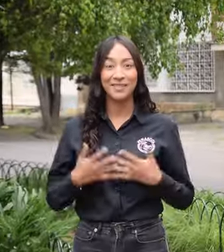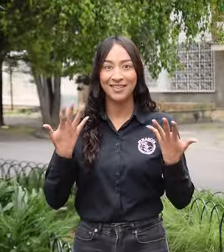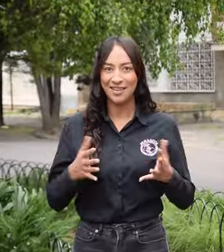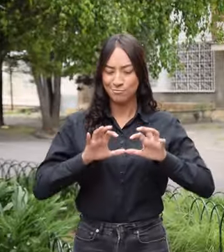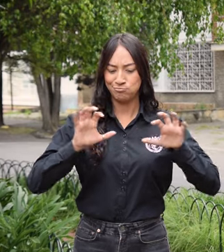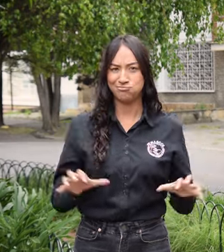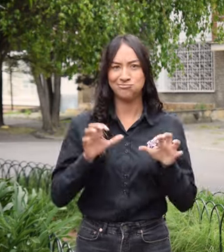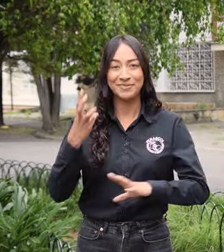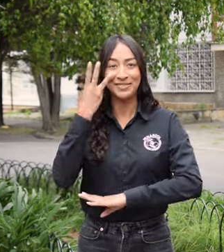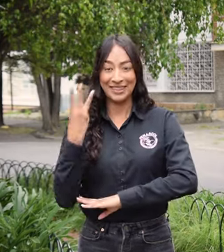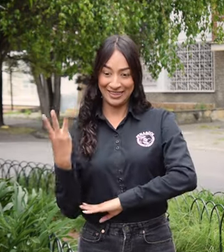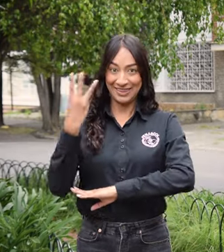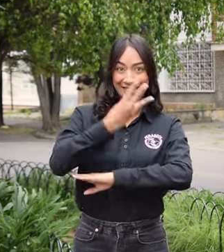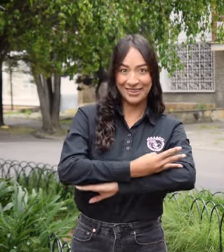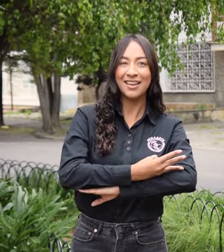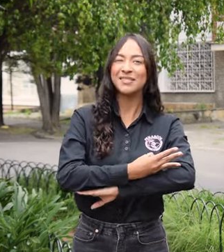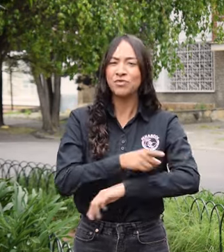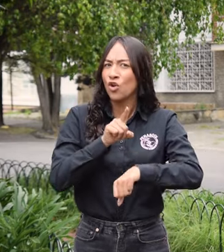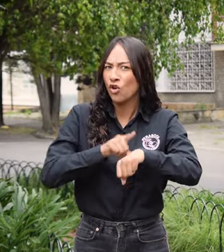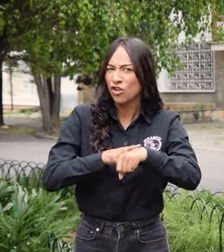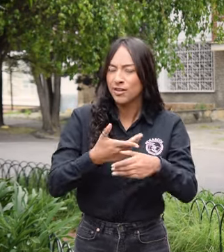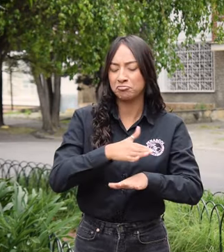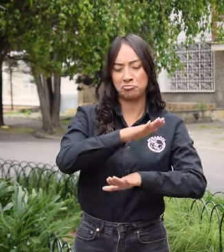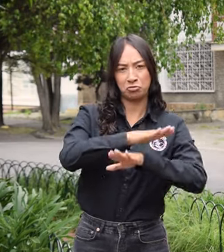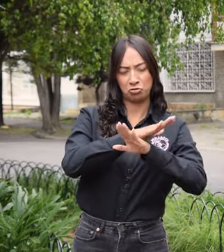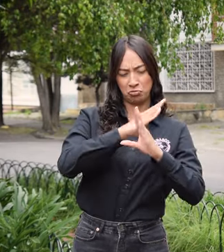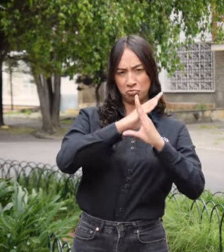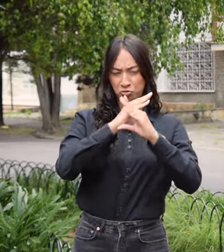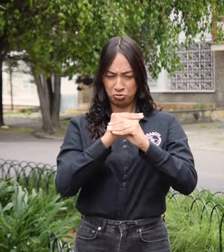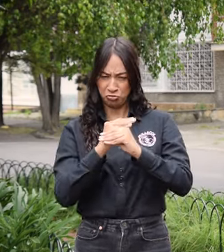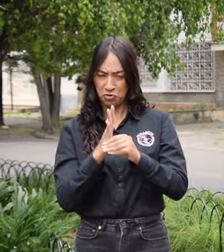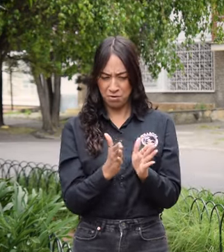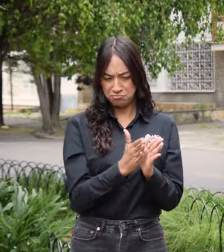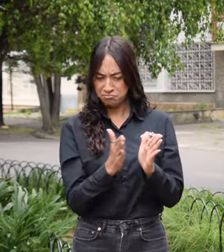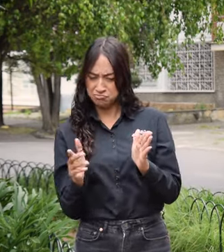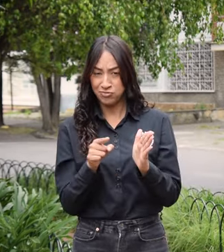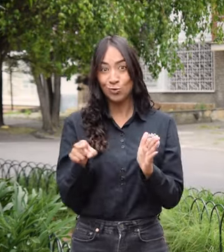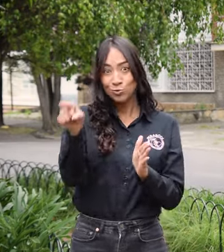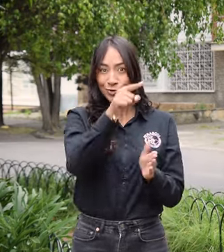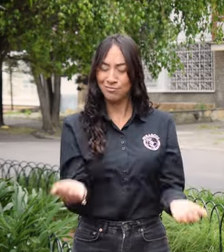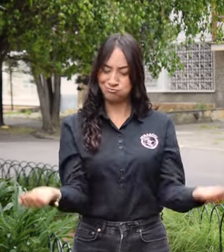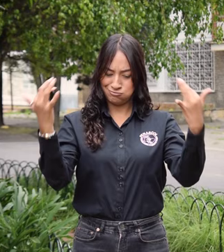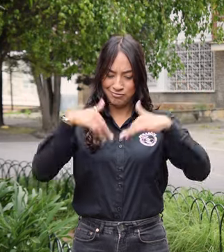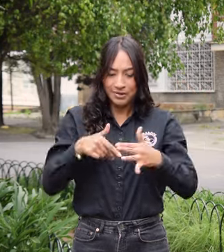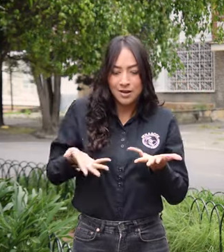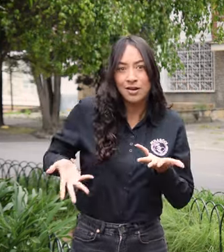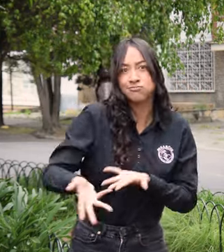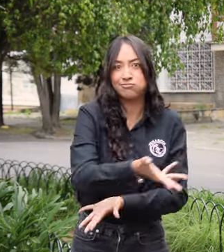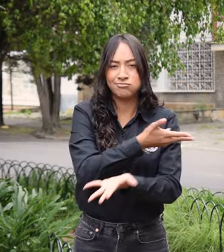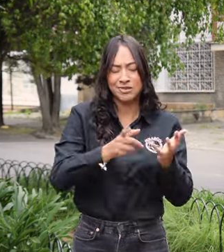Durante estos tres días nos reuniremos con las personas inscritas hacia la tarde noche. Allí compartiremos